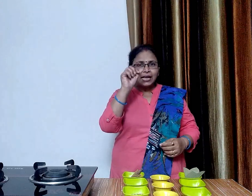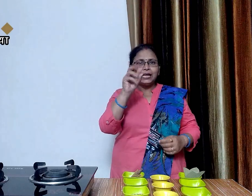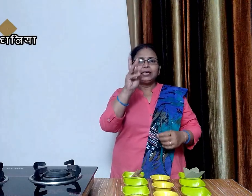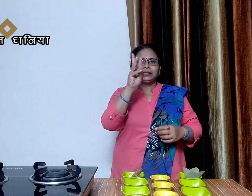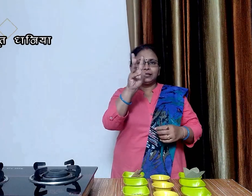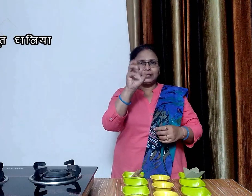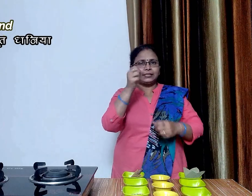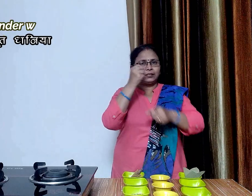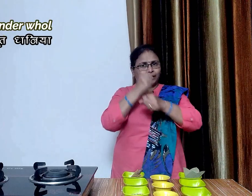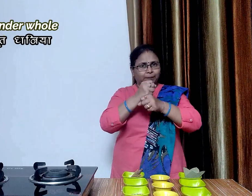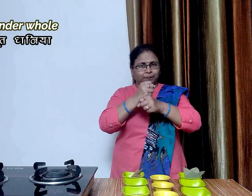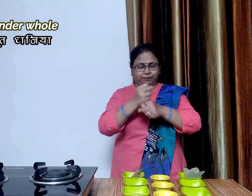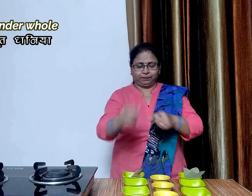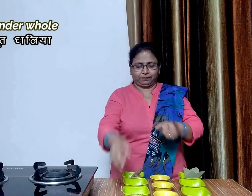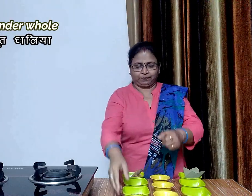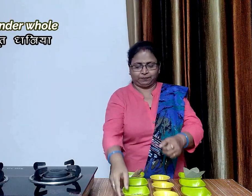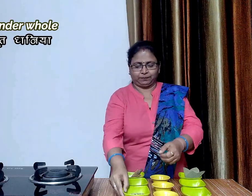तीस क्राम साबूत दनिया